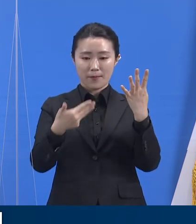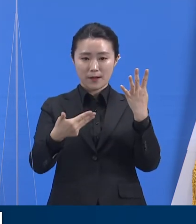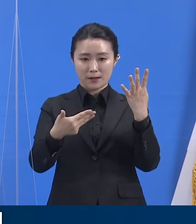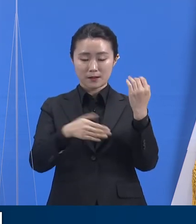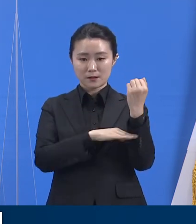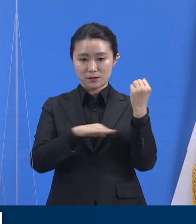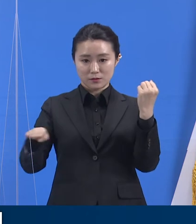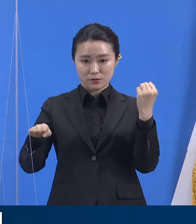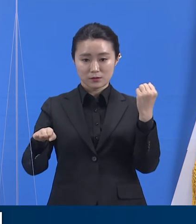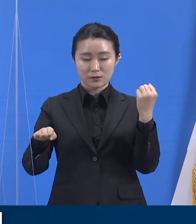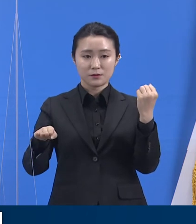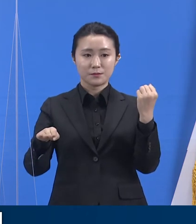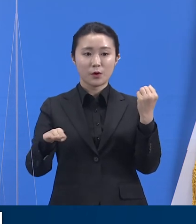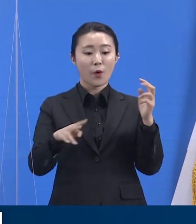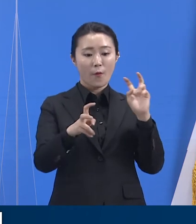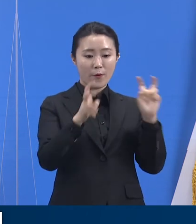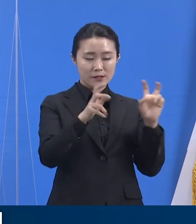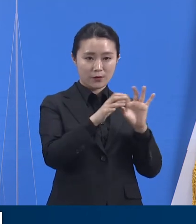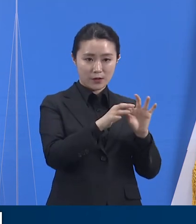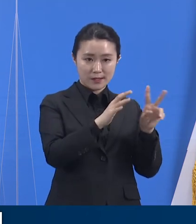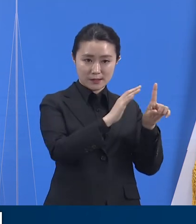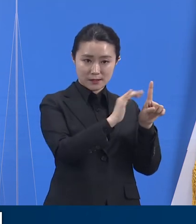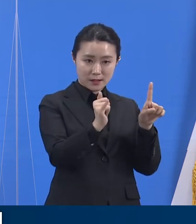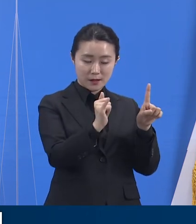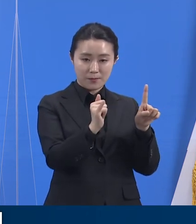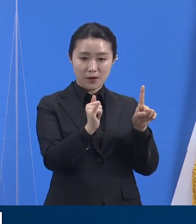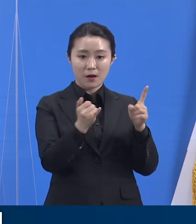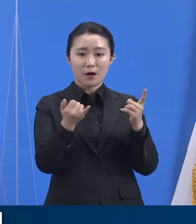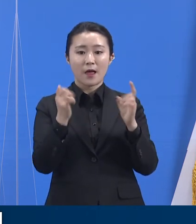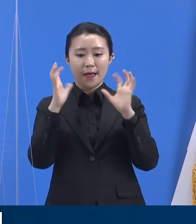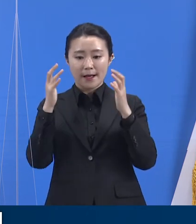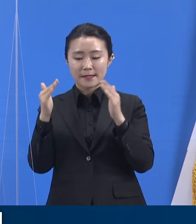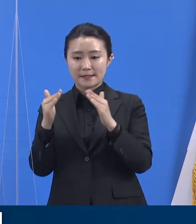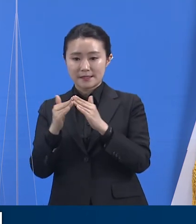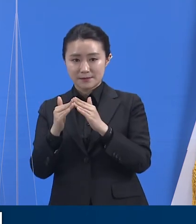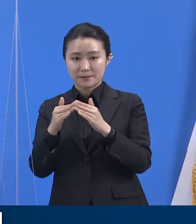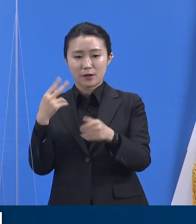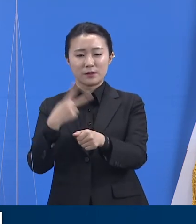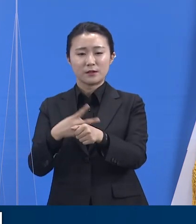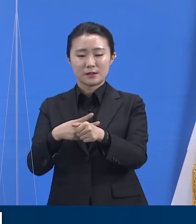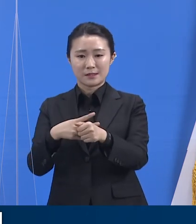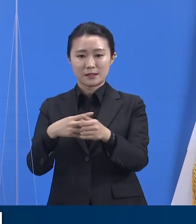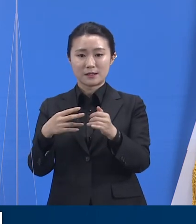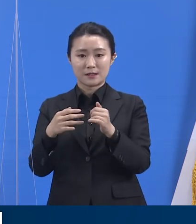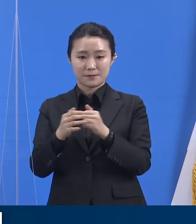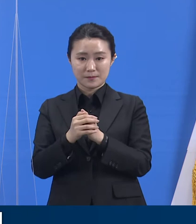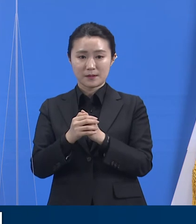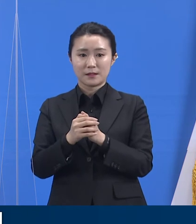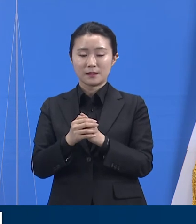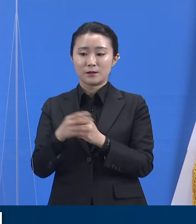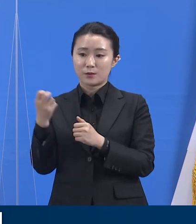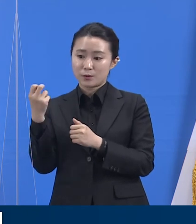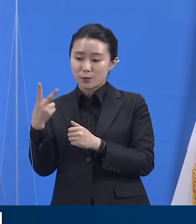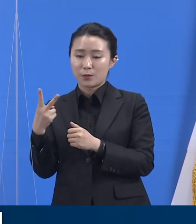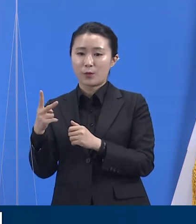8명, 어린이집 교사 1명, 가족 9명 등 18명이 양성 판정을 받았습니다.